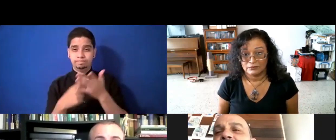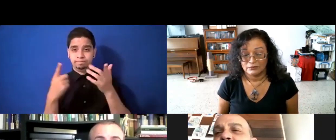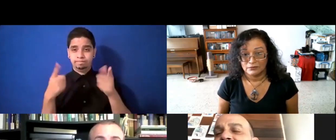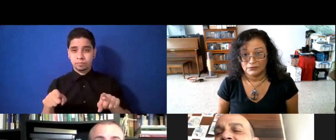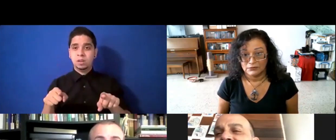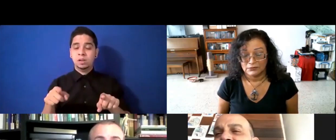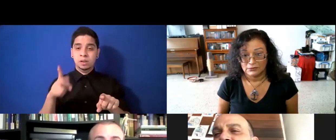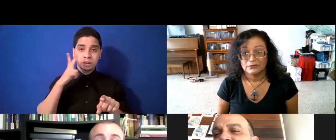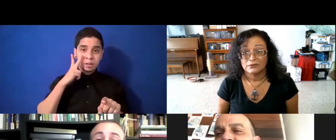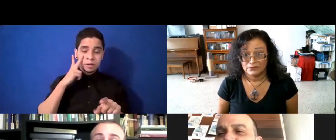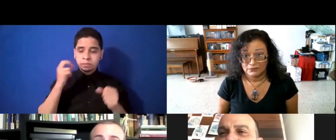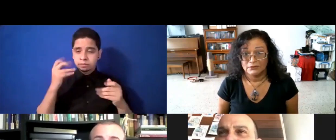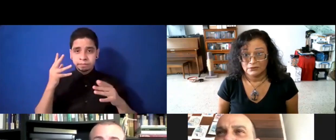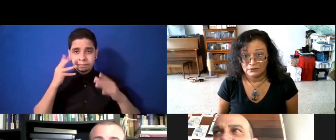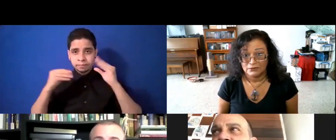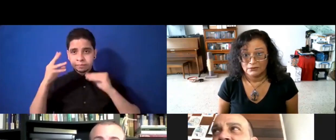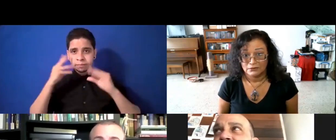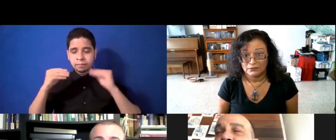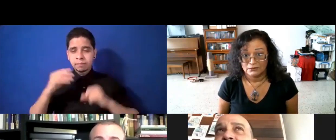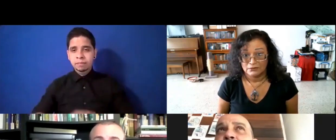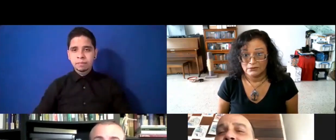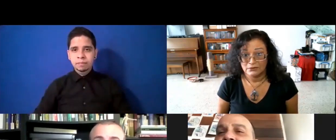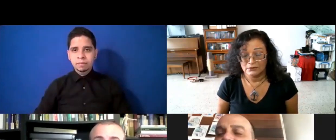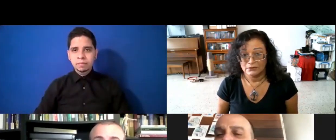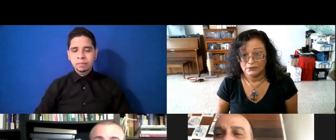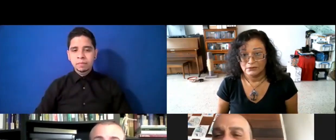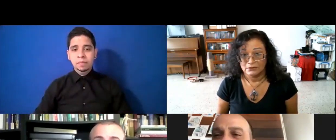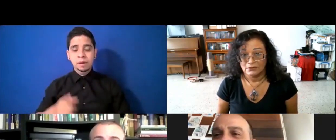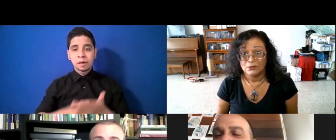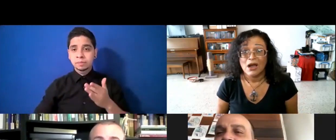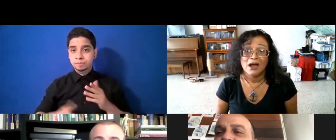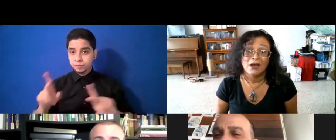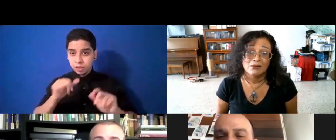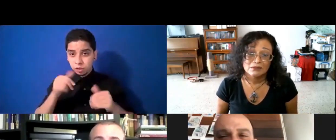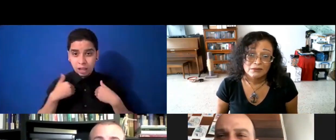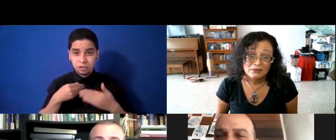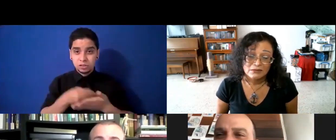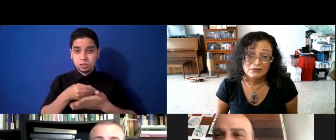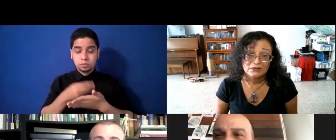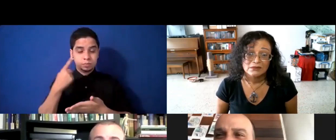experiencias, personas que no tenían dinero para comprar comida porque no había una